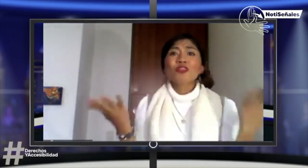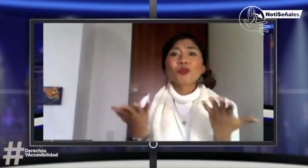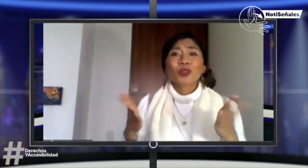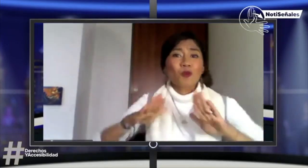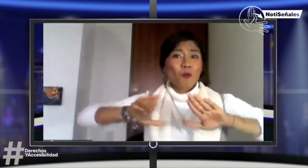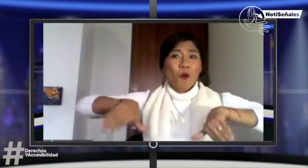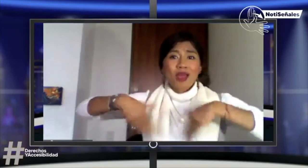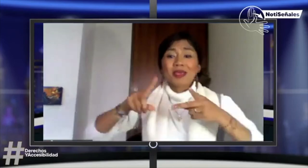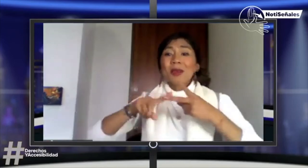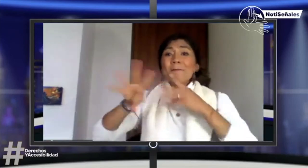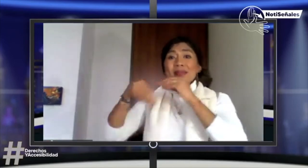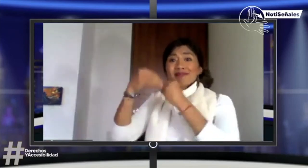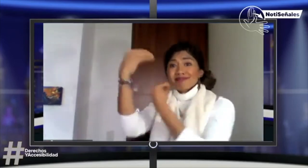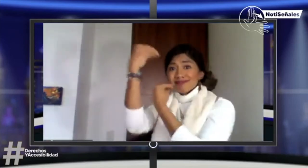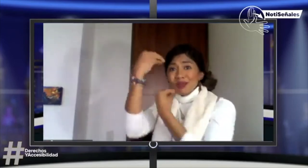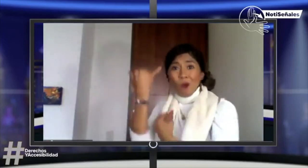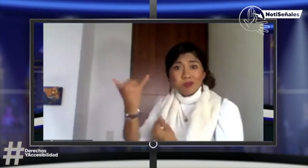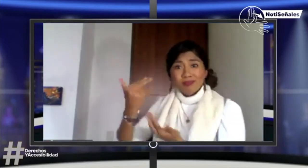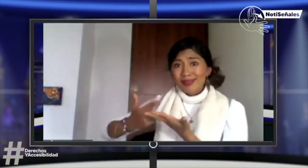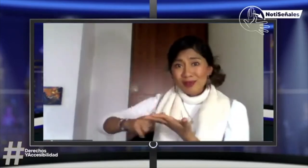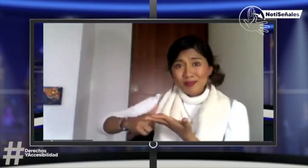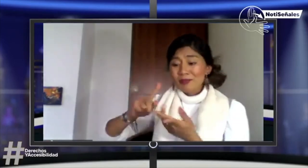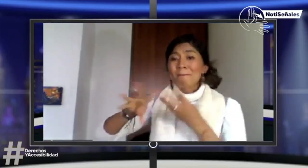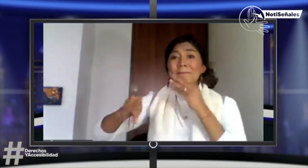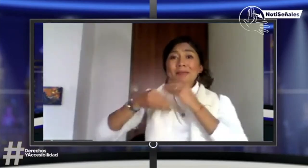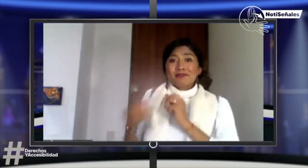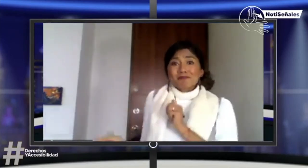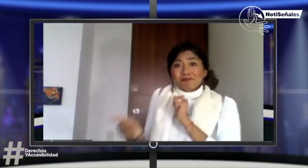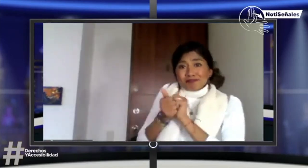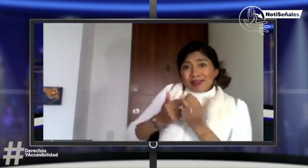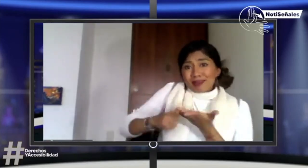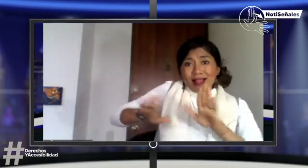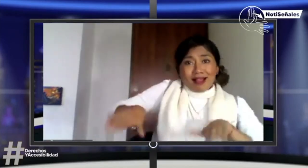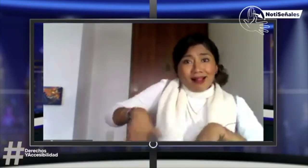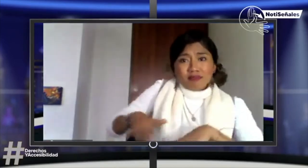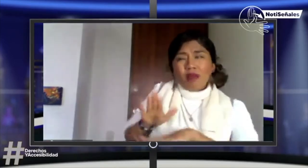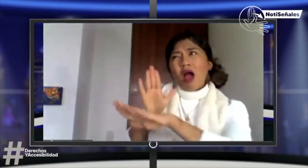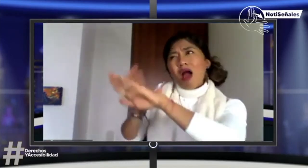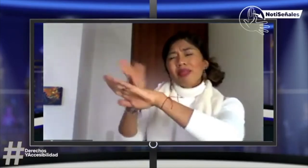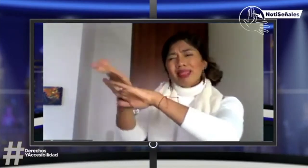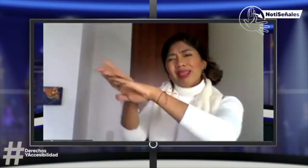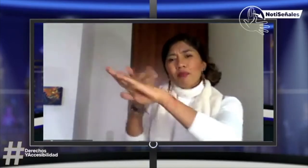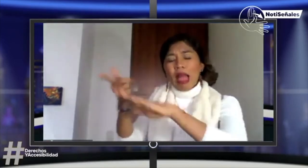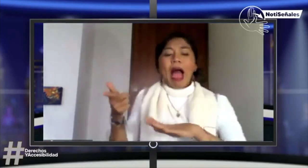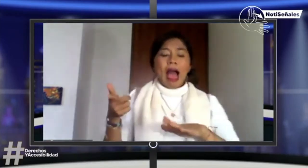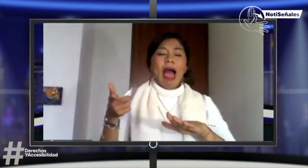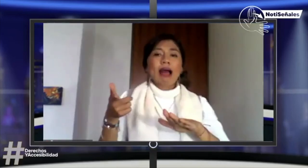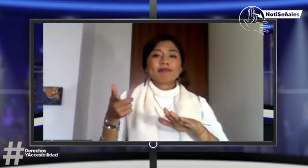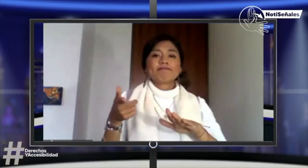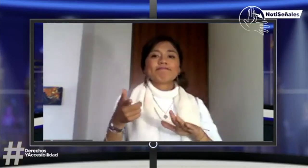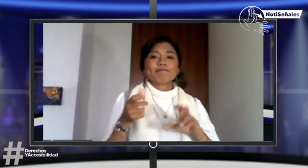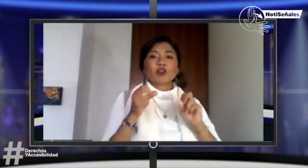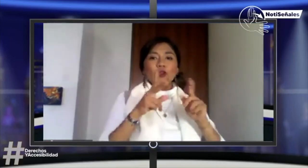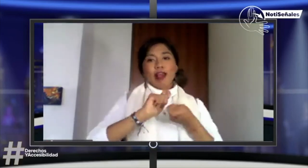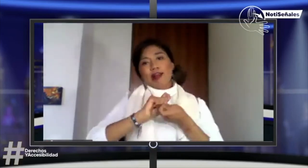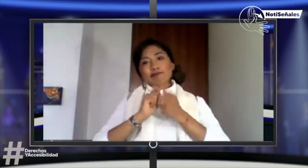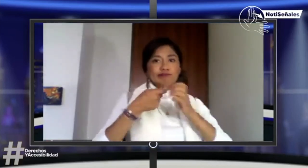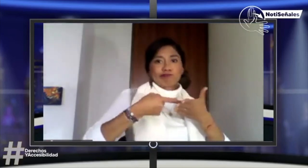nos están vulnerando los derechos a la accesibilidad. No en la formación, no en la capacitación que se da, no hay intérprete. Entonces,